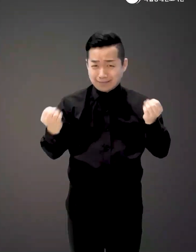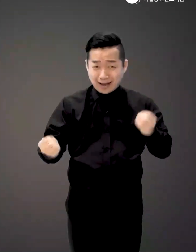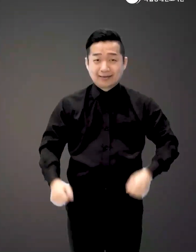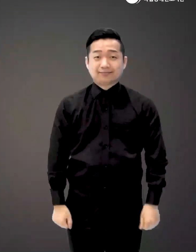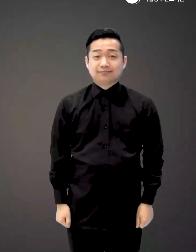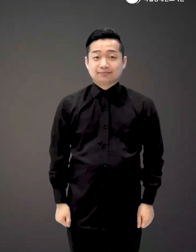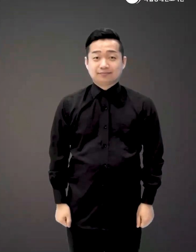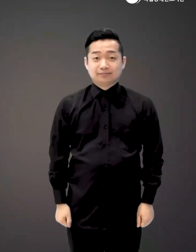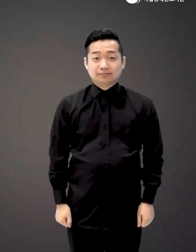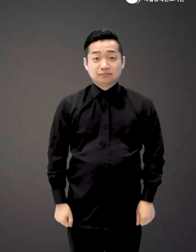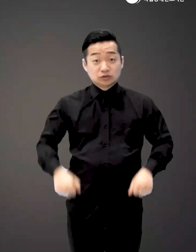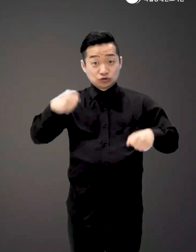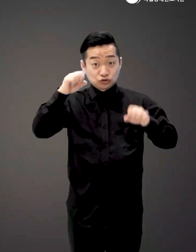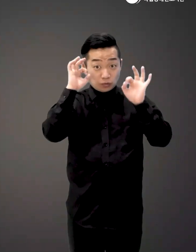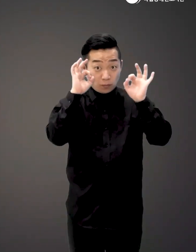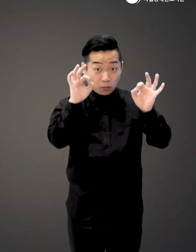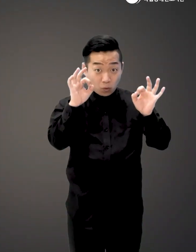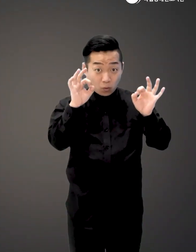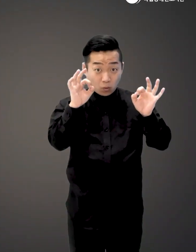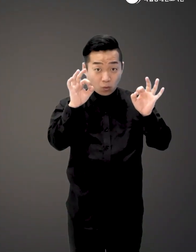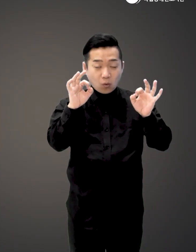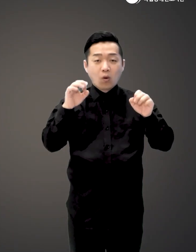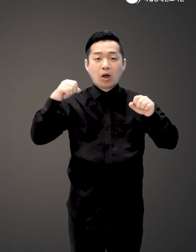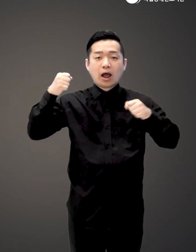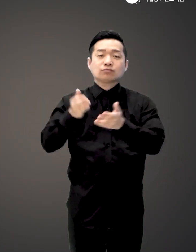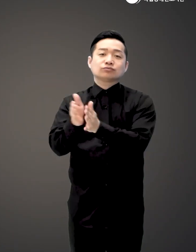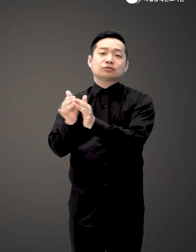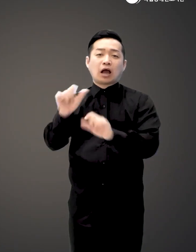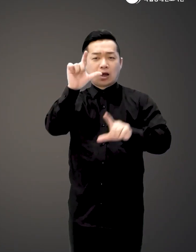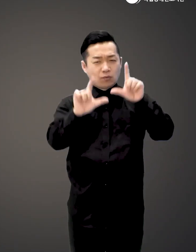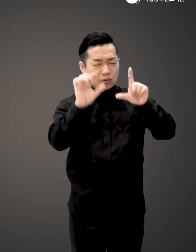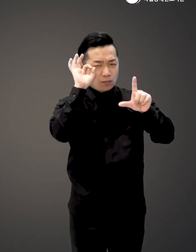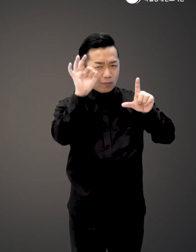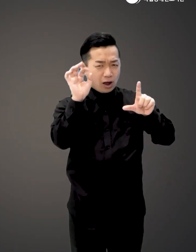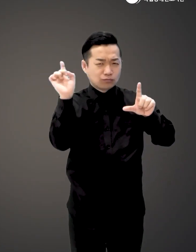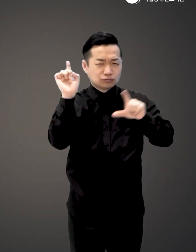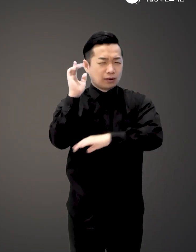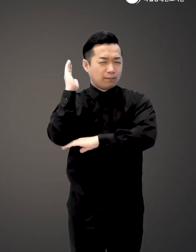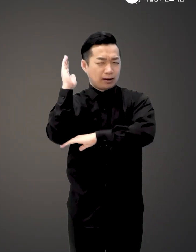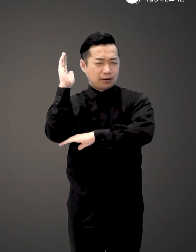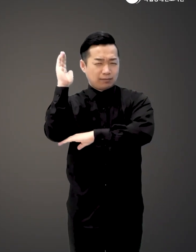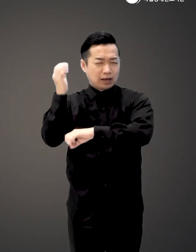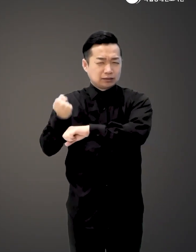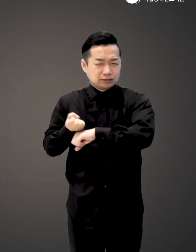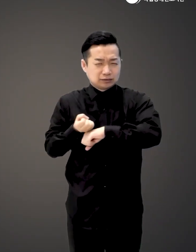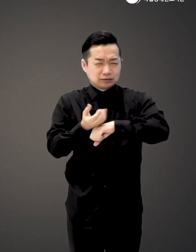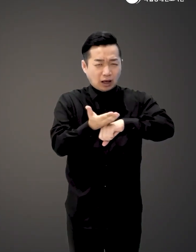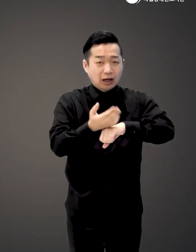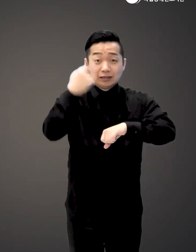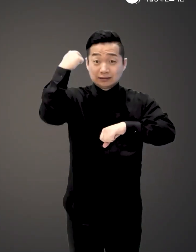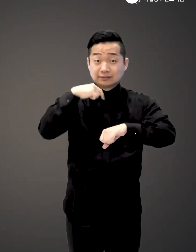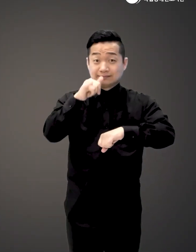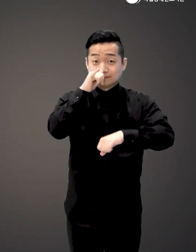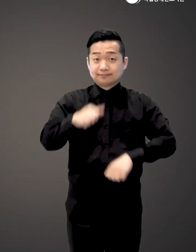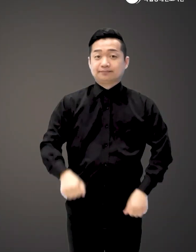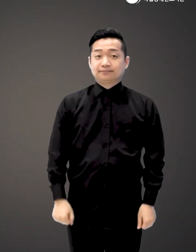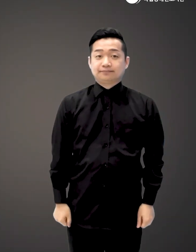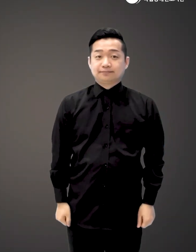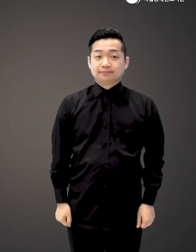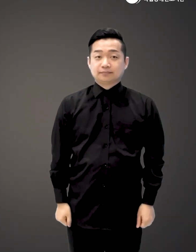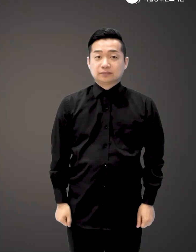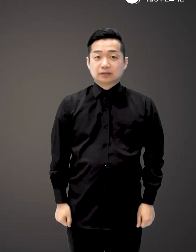있는데요 그런 춤을 보다 보면 마치 안무가의 모습에서 어떤 메시지를 전달받는 기분이 들 때가 있습니다